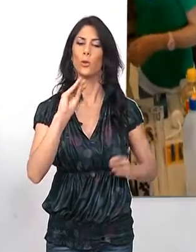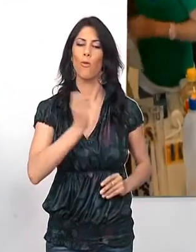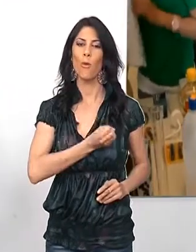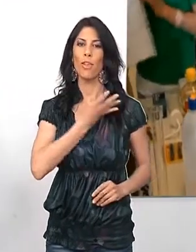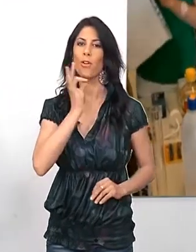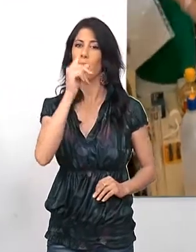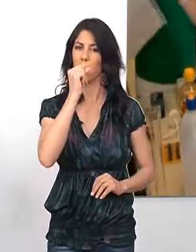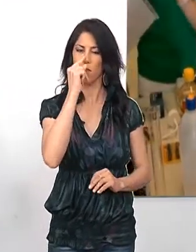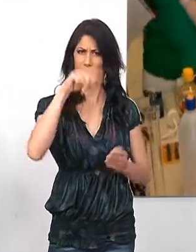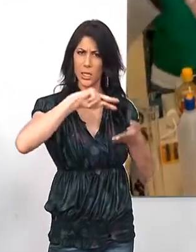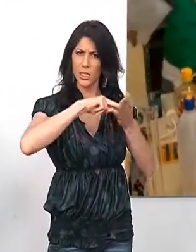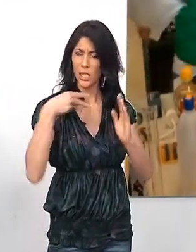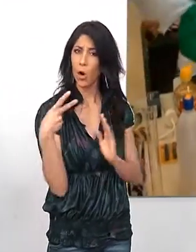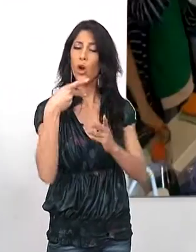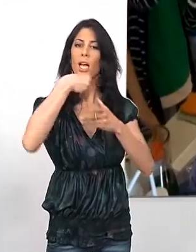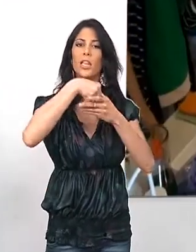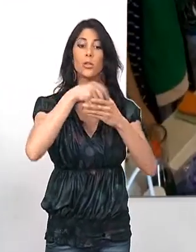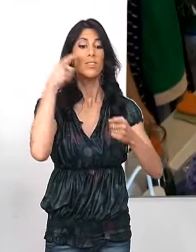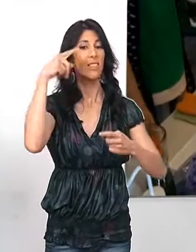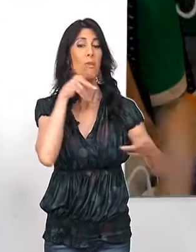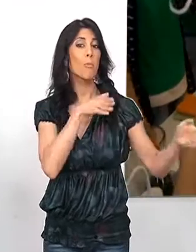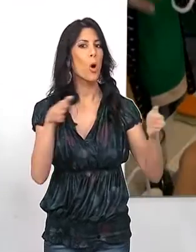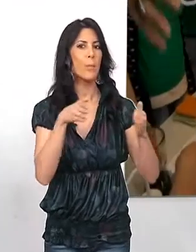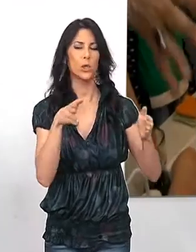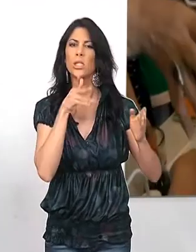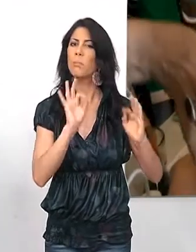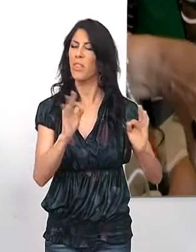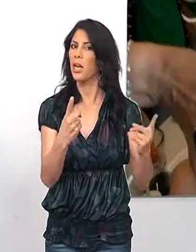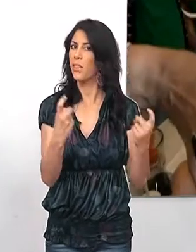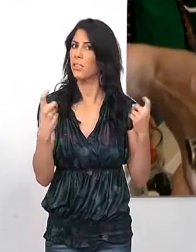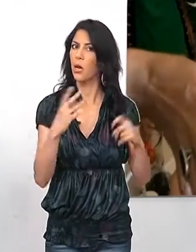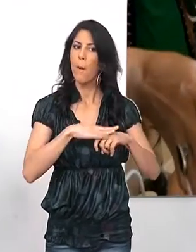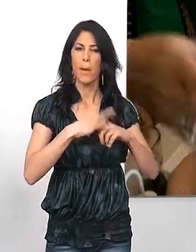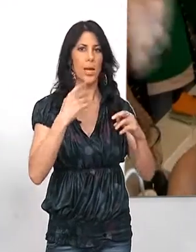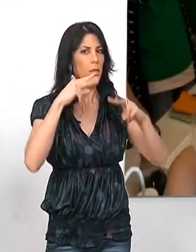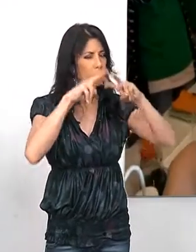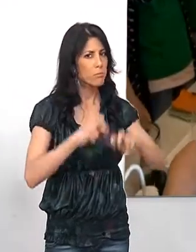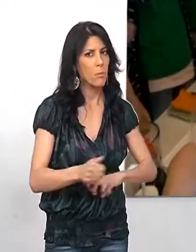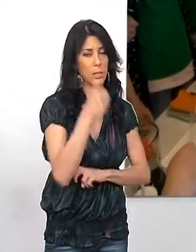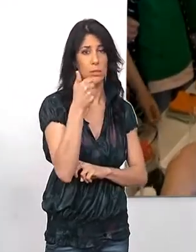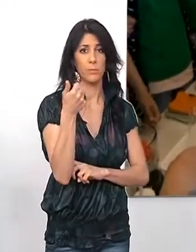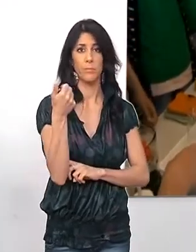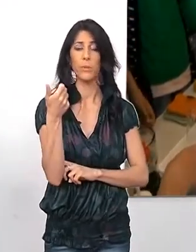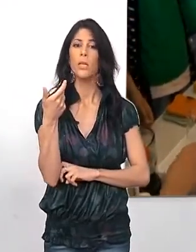fomentar las vocaciones científicas y tecnológicas en un momento en el que se hace especialmente necesaria la inversión en innovación.